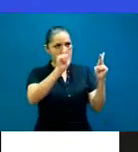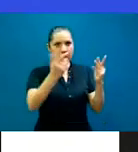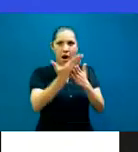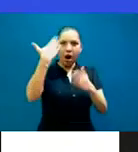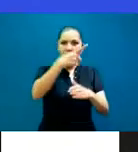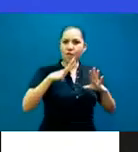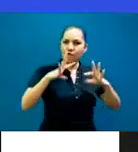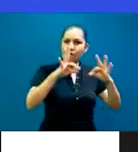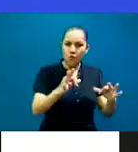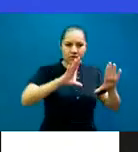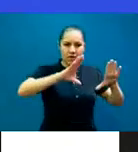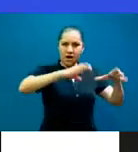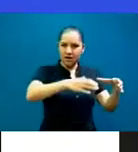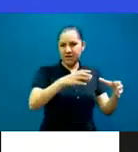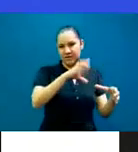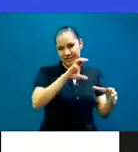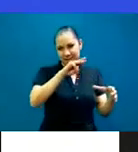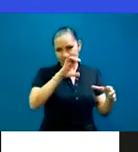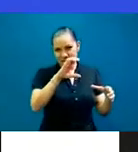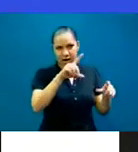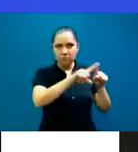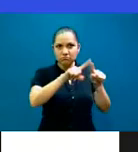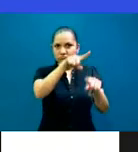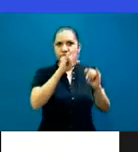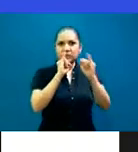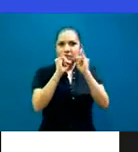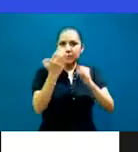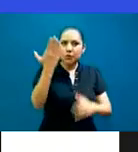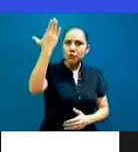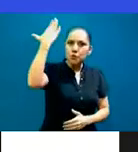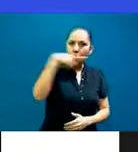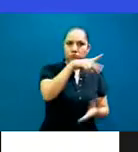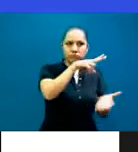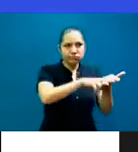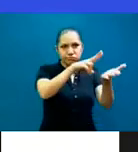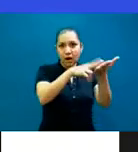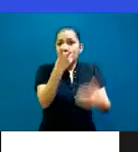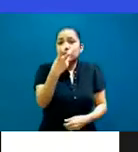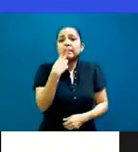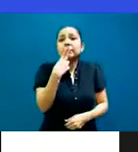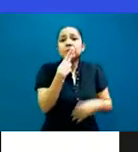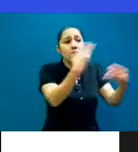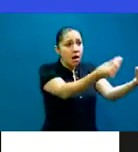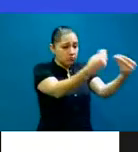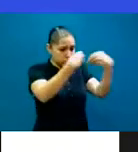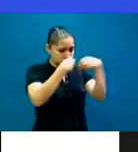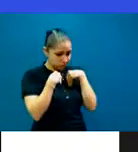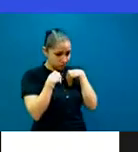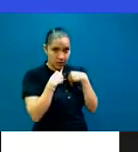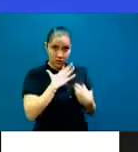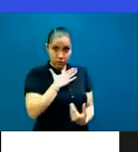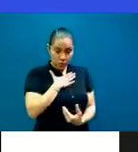de ellos, pues nos han dejado mucho, mucho para mejorar y mucho